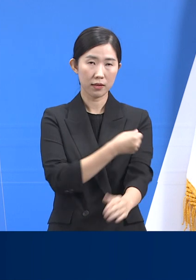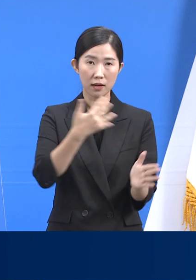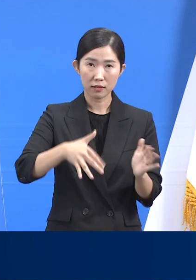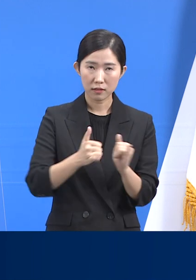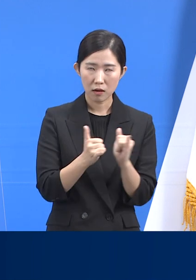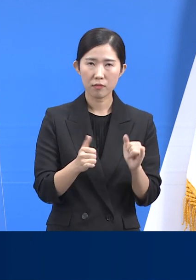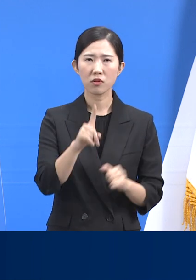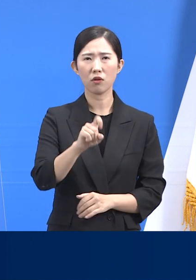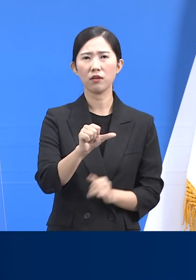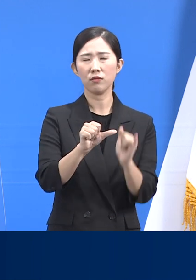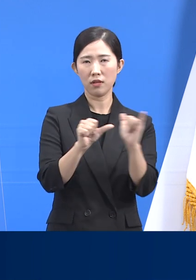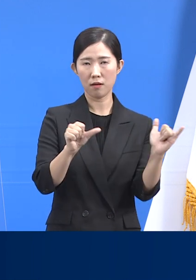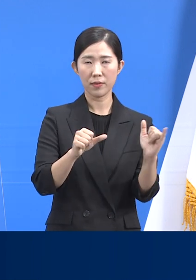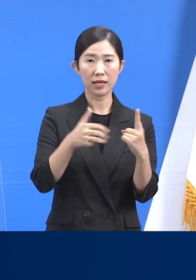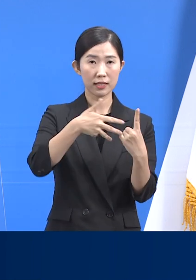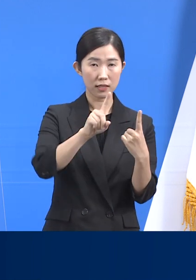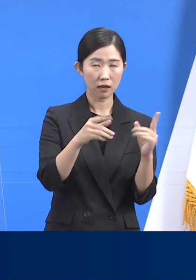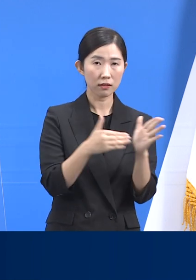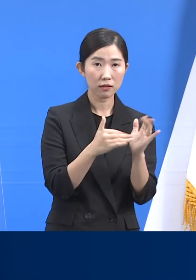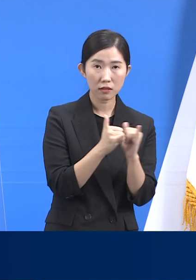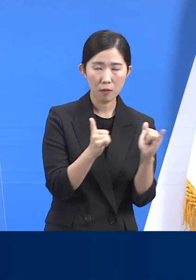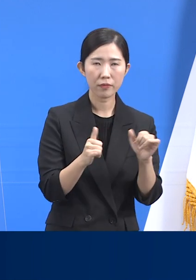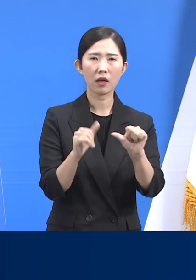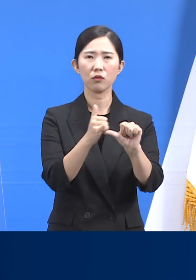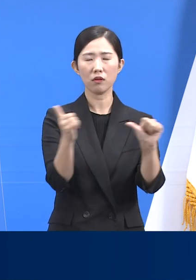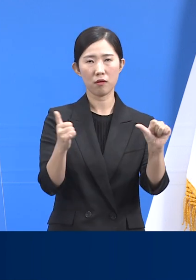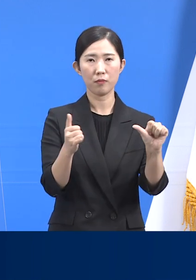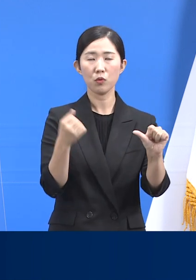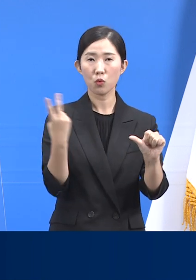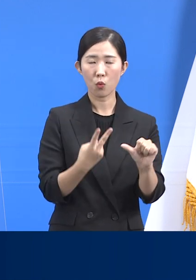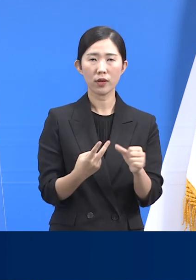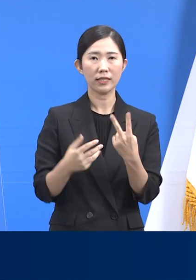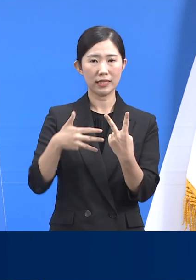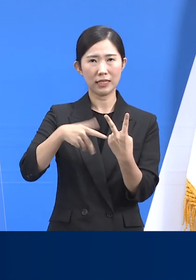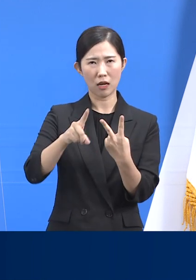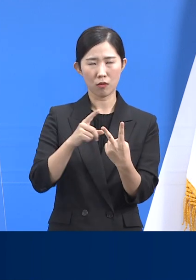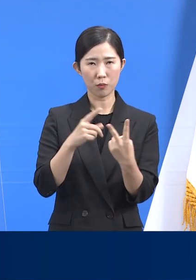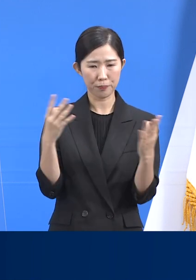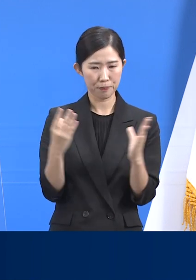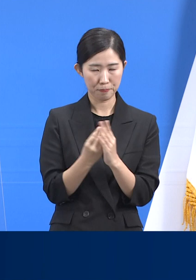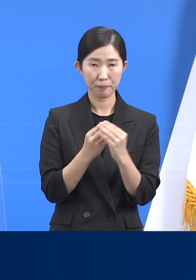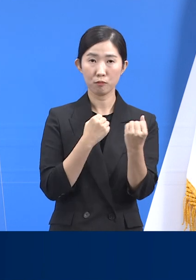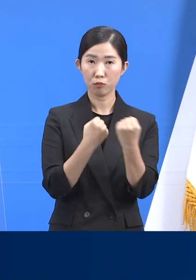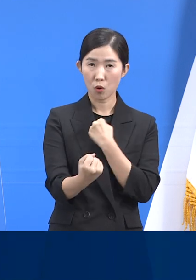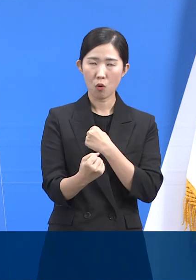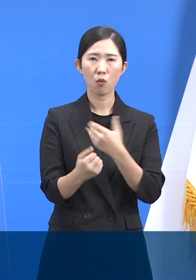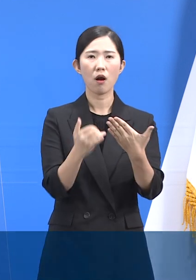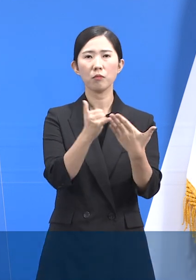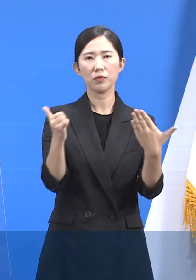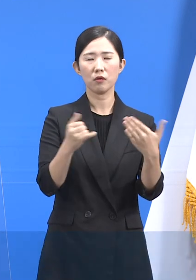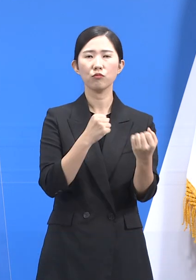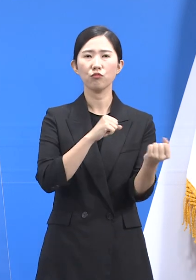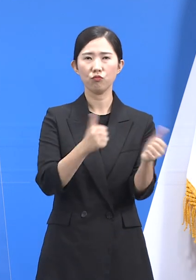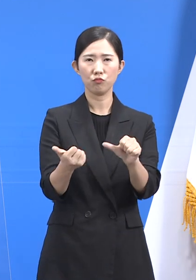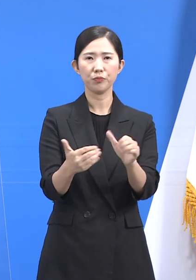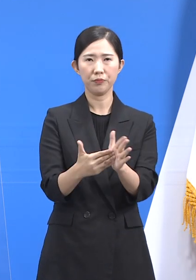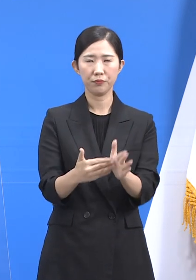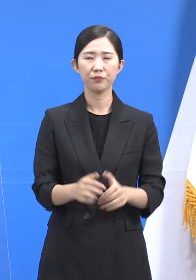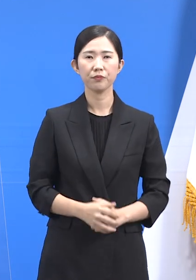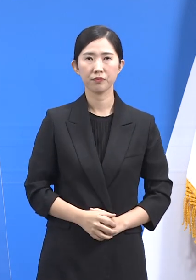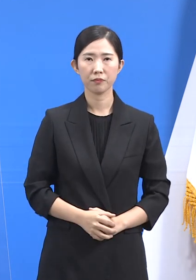15명, 1차 접종 완료자는 5명이고 백신 접종 완료자 중에서는 9분이 사망하셨습니다.